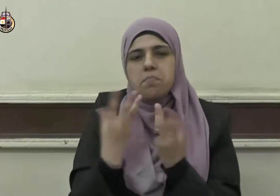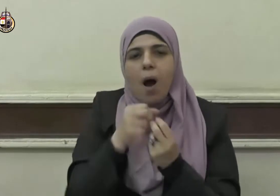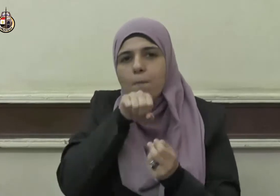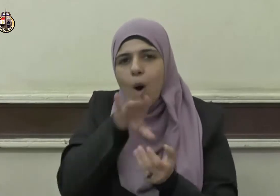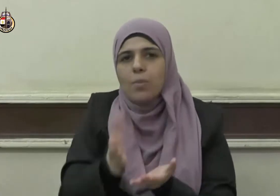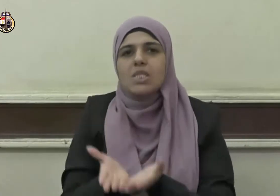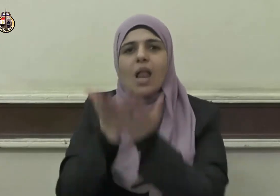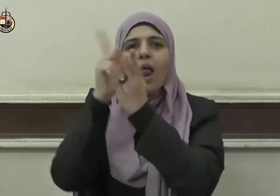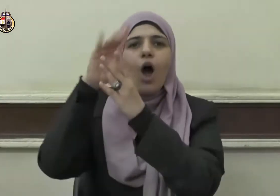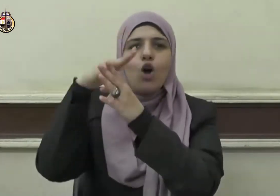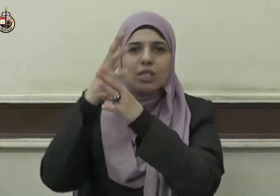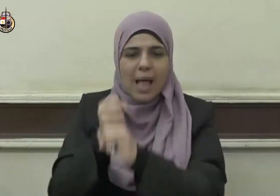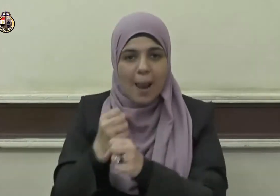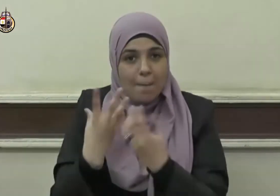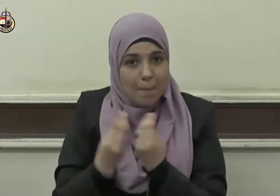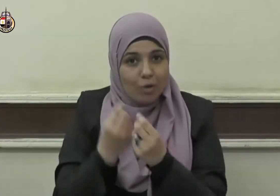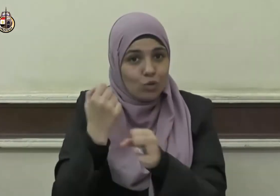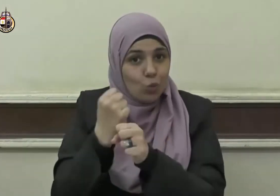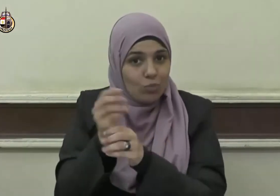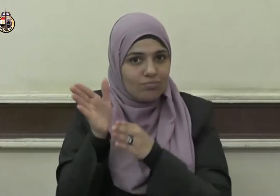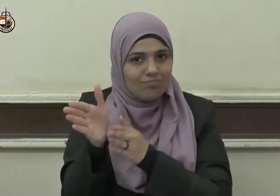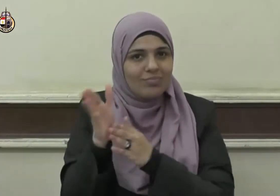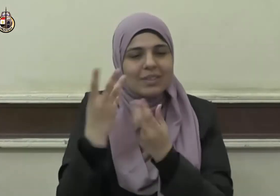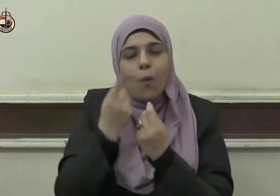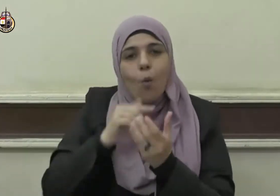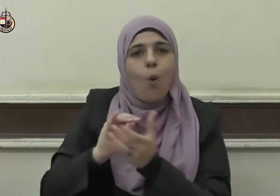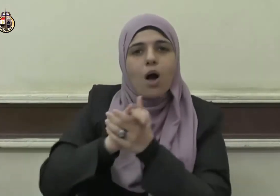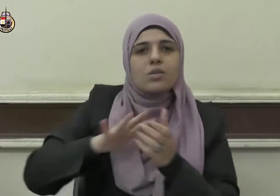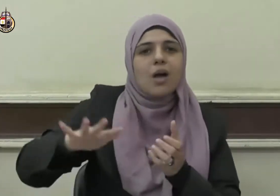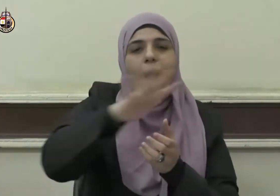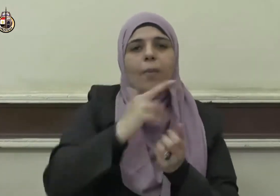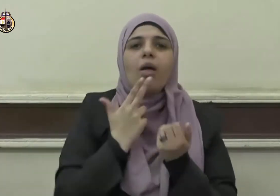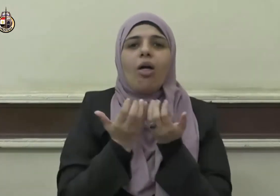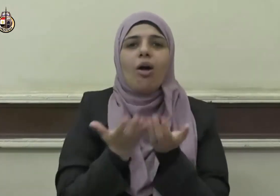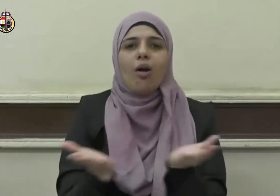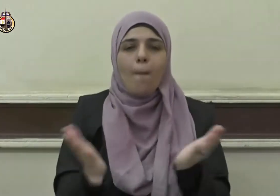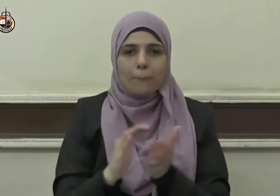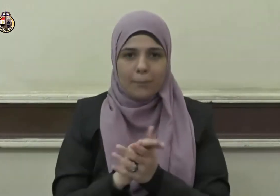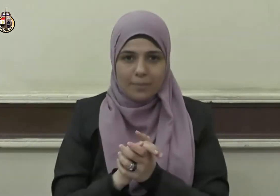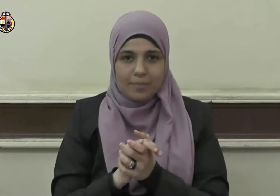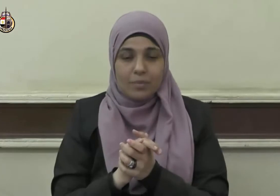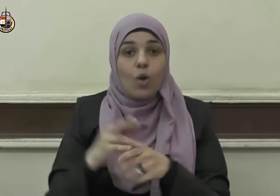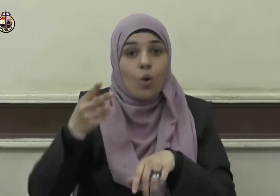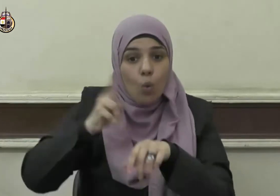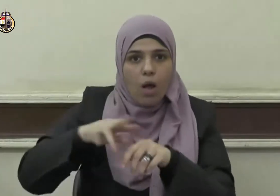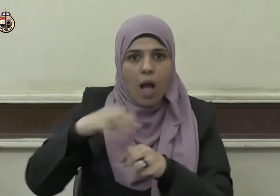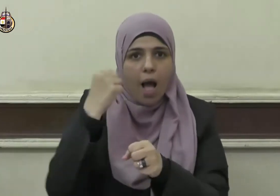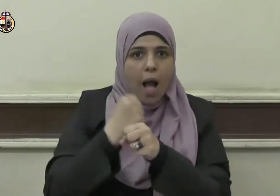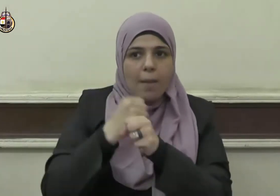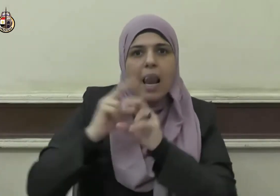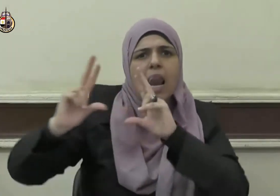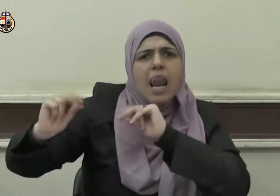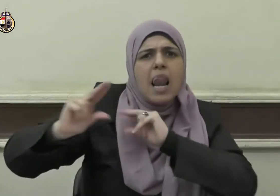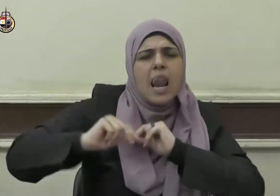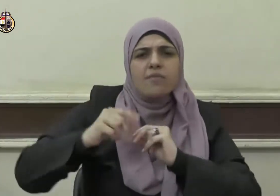عليه وسلم وأصحابه الكرام ونقتدي بهم في عبادتهم